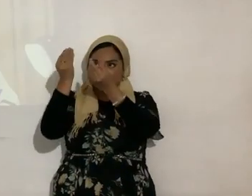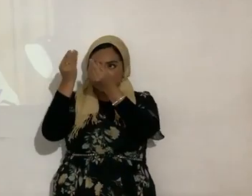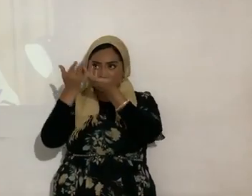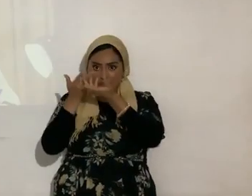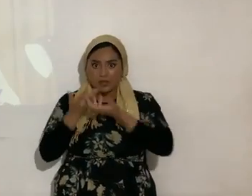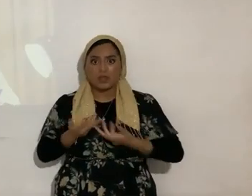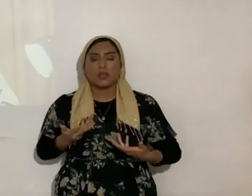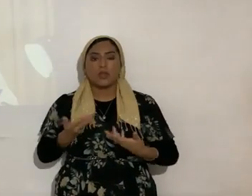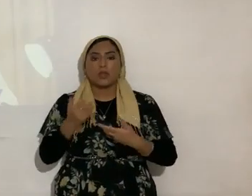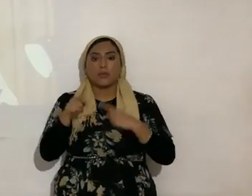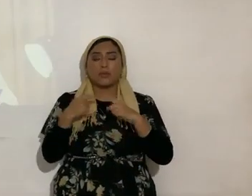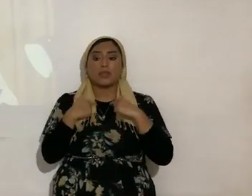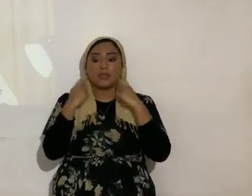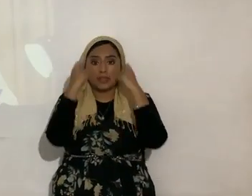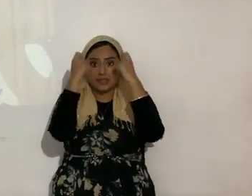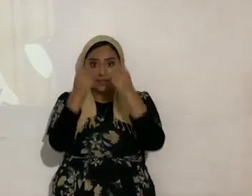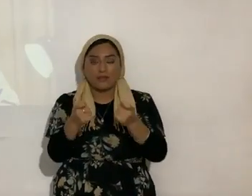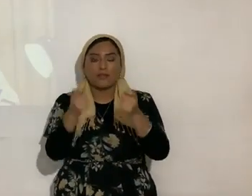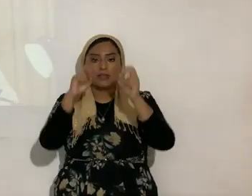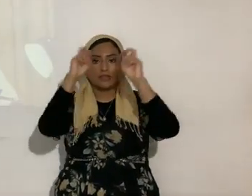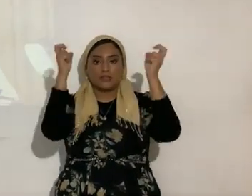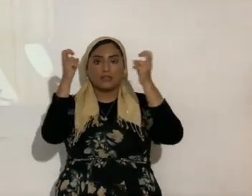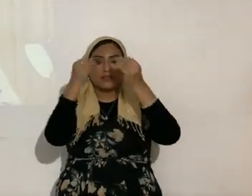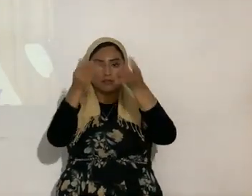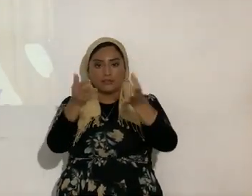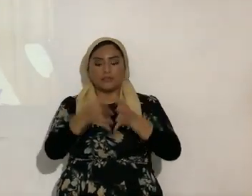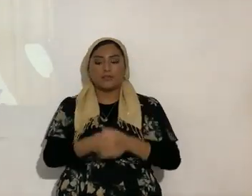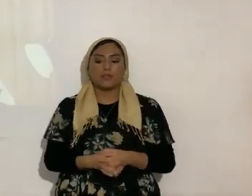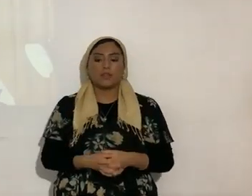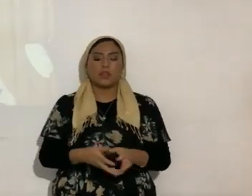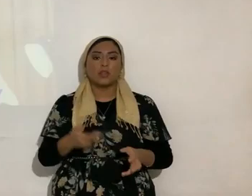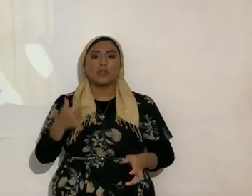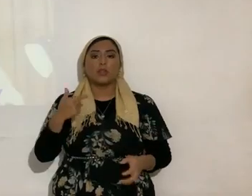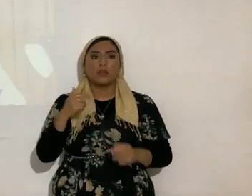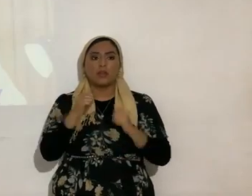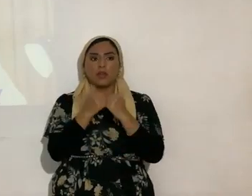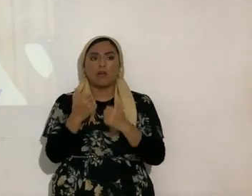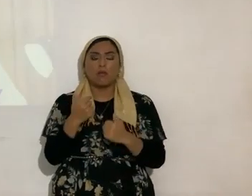estamos dando un tema entonces nosotros como sus hijos